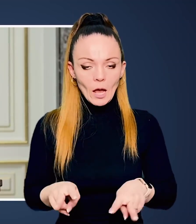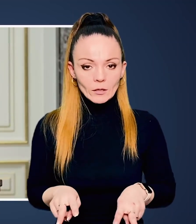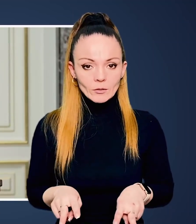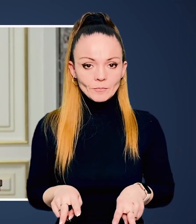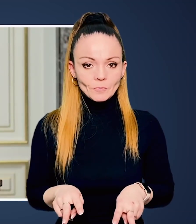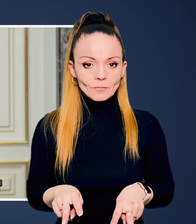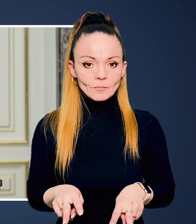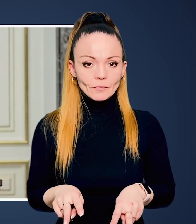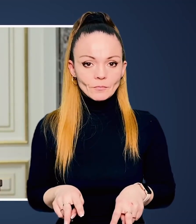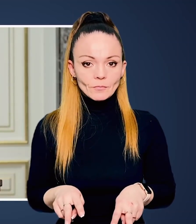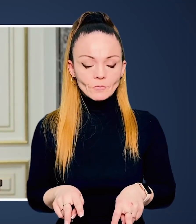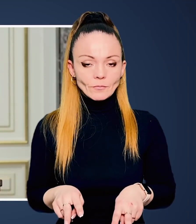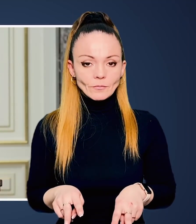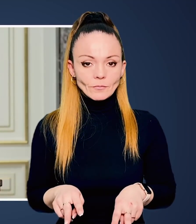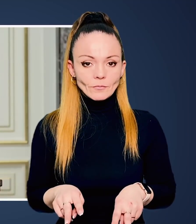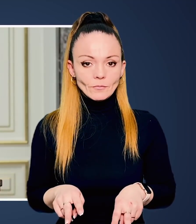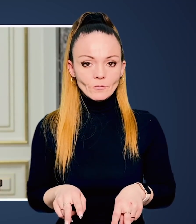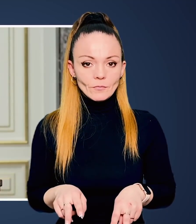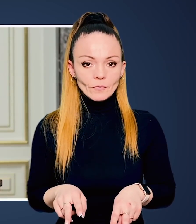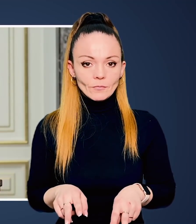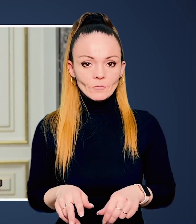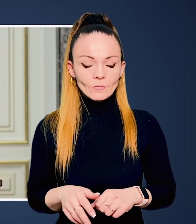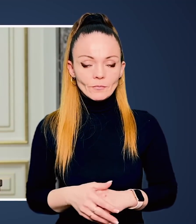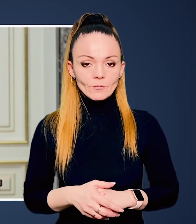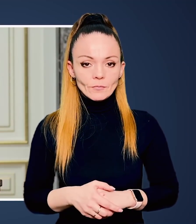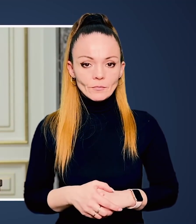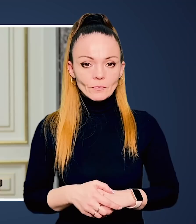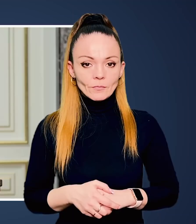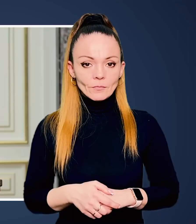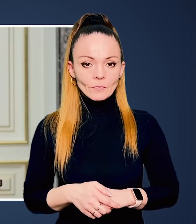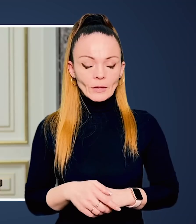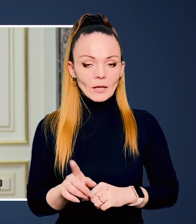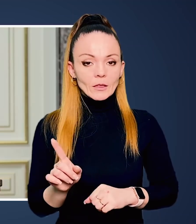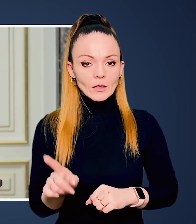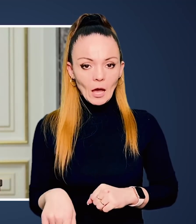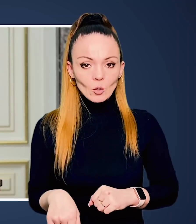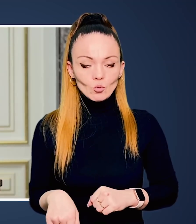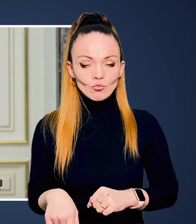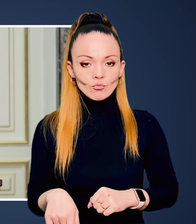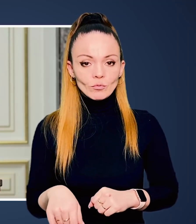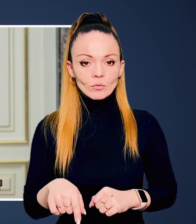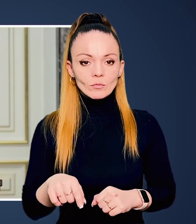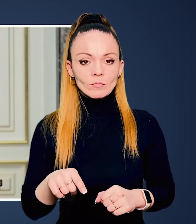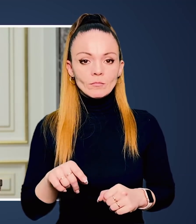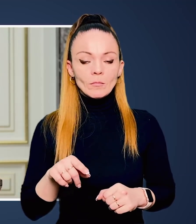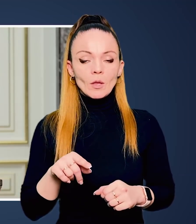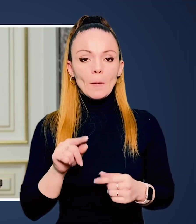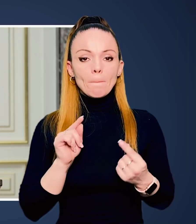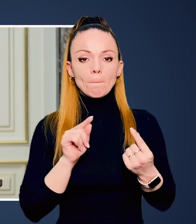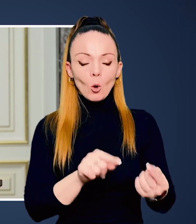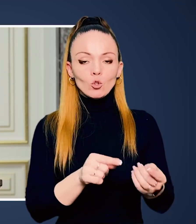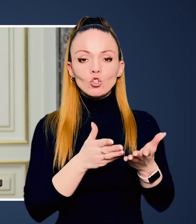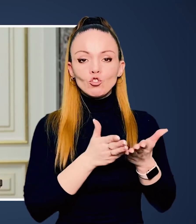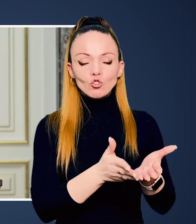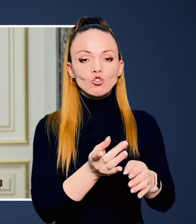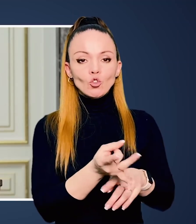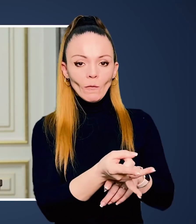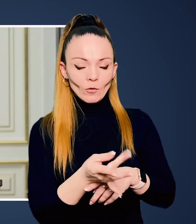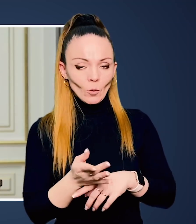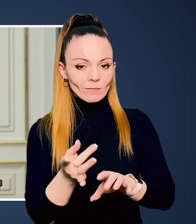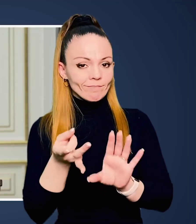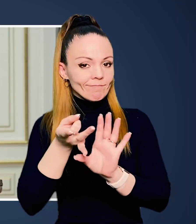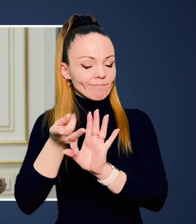всі розглядати також і